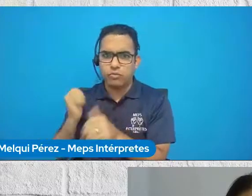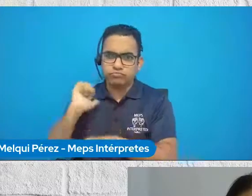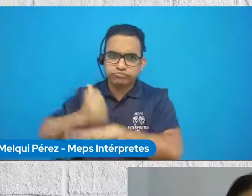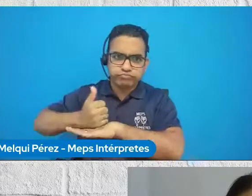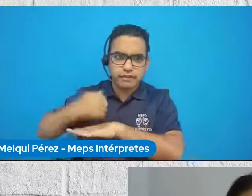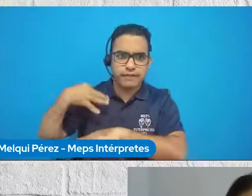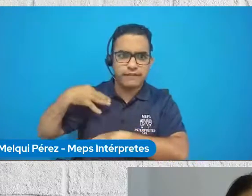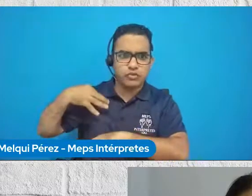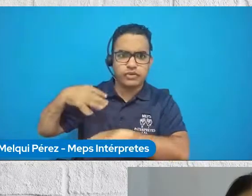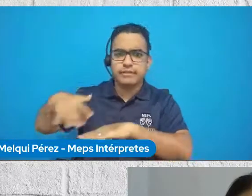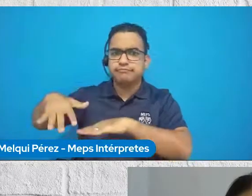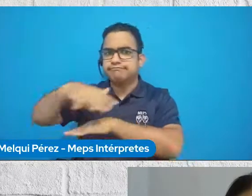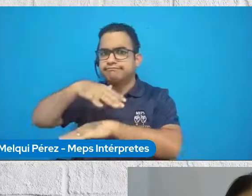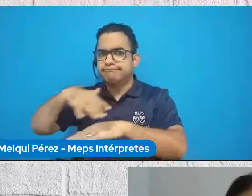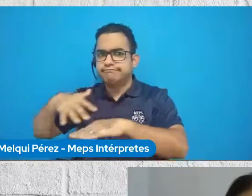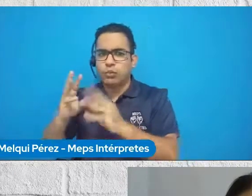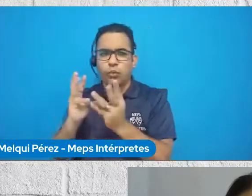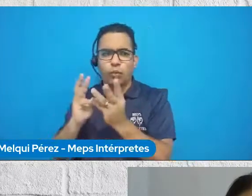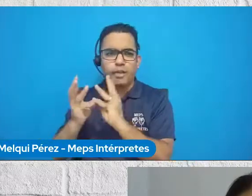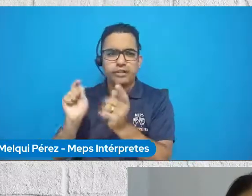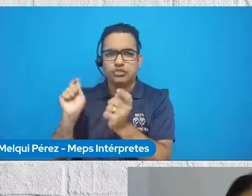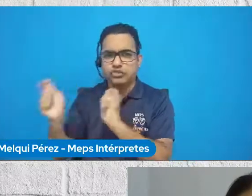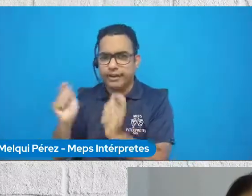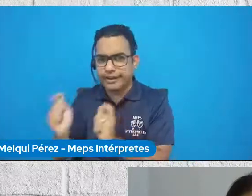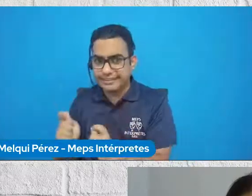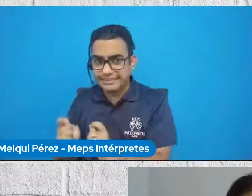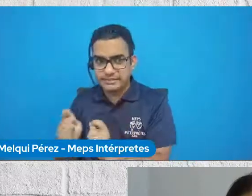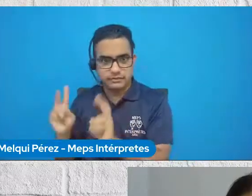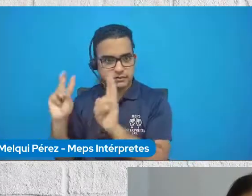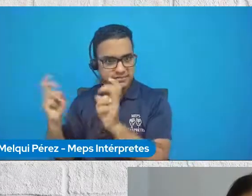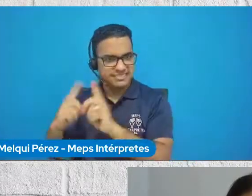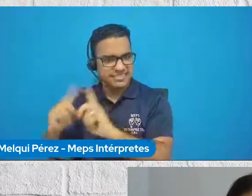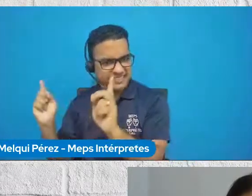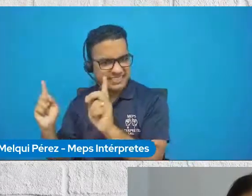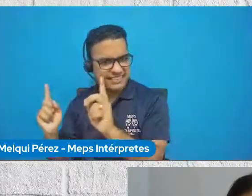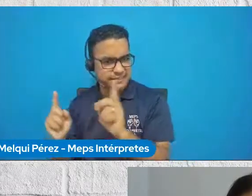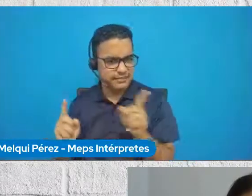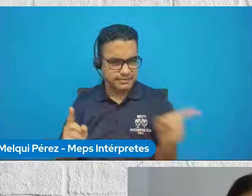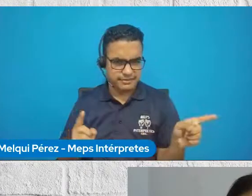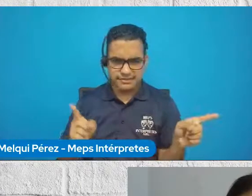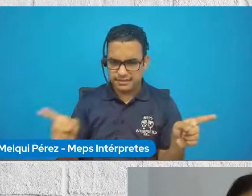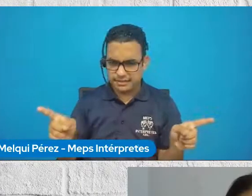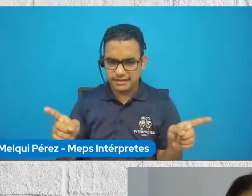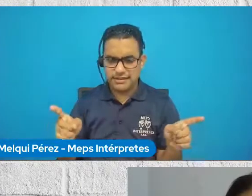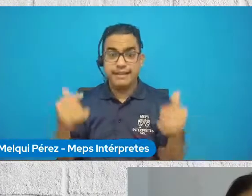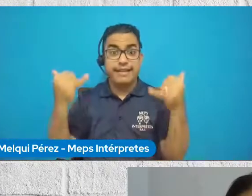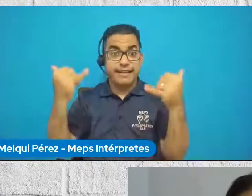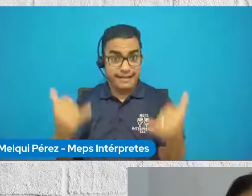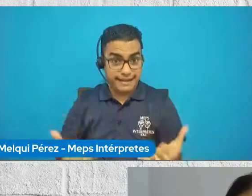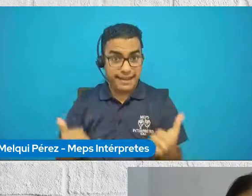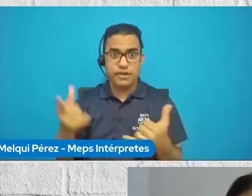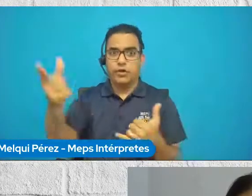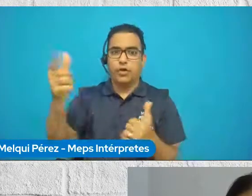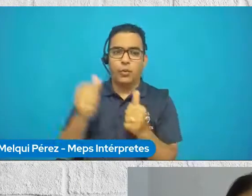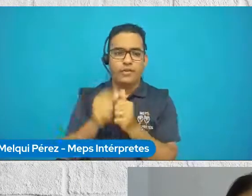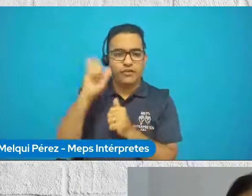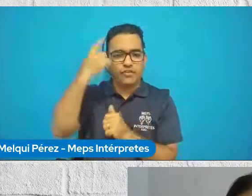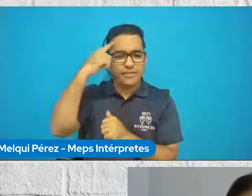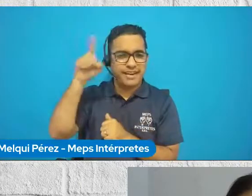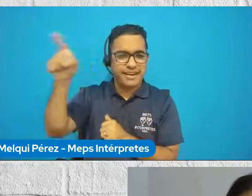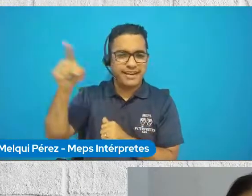en la cumbre de cambio climático, que es otro tema, y ahora junto con el gobierno